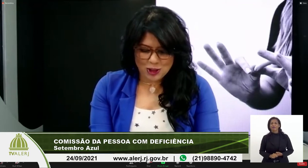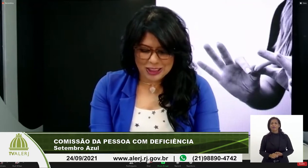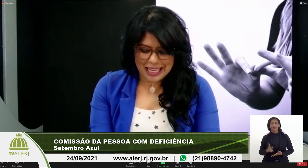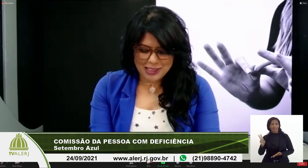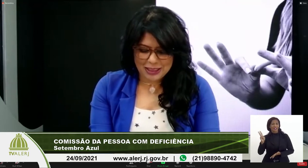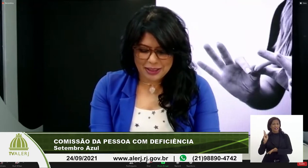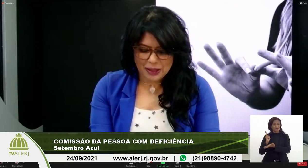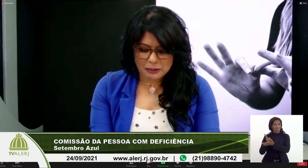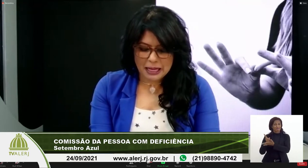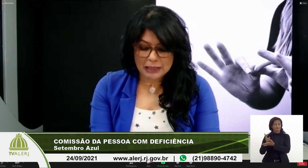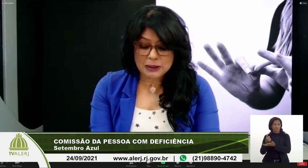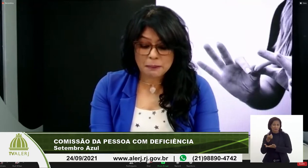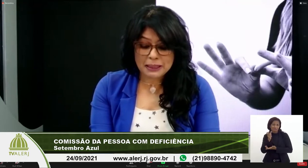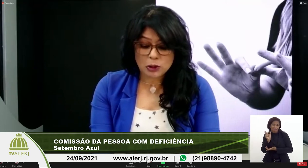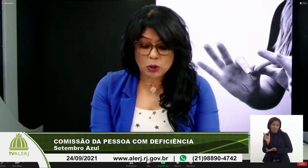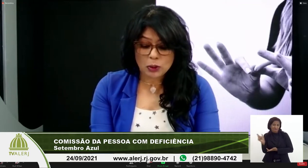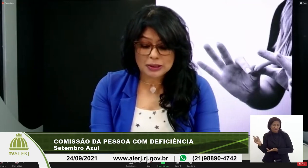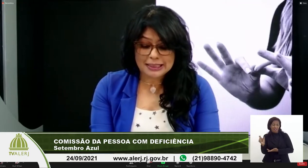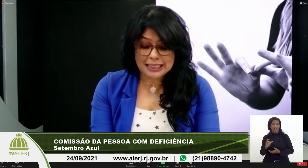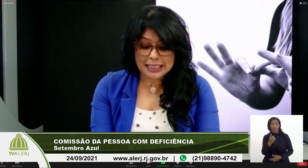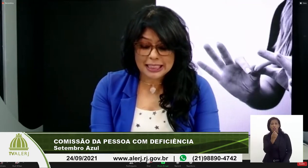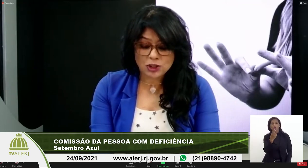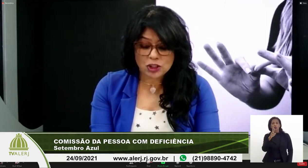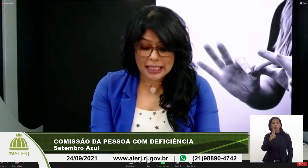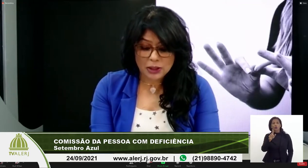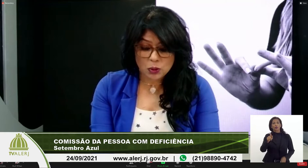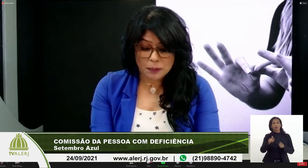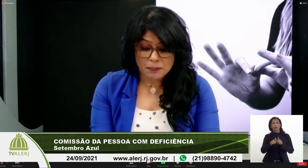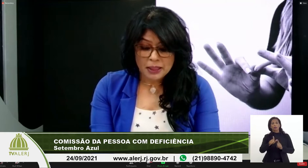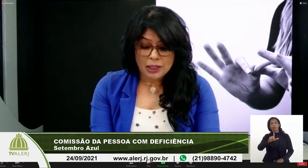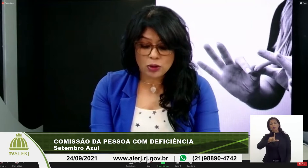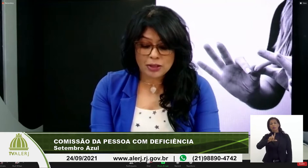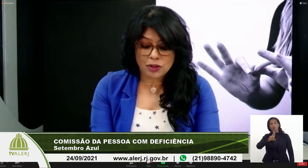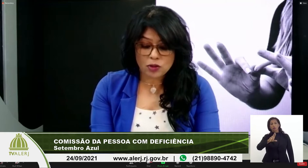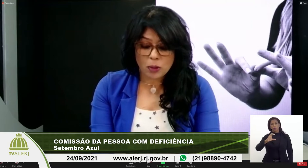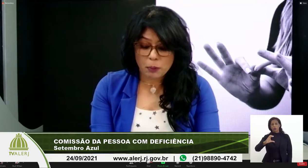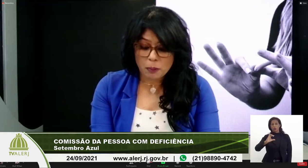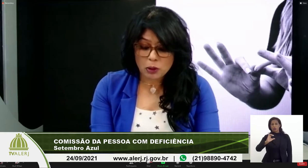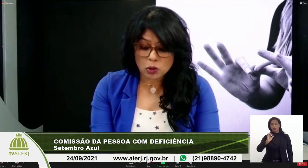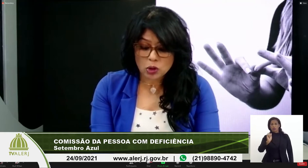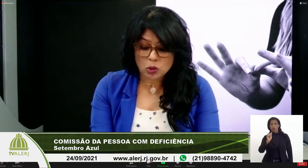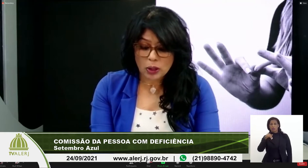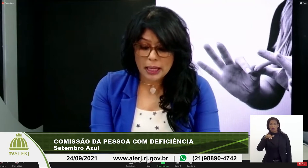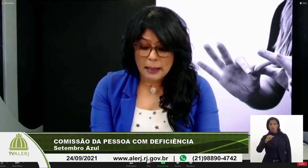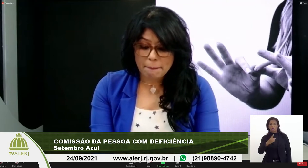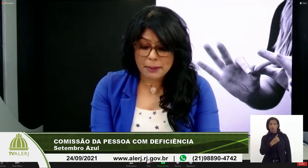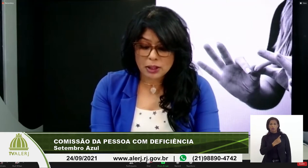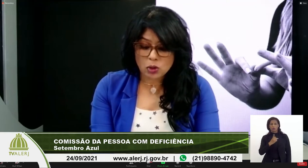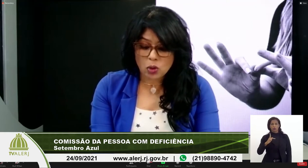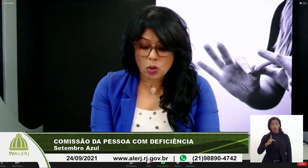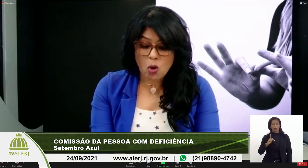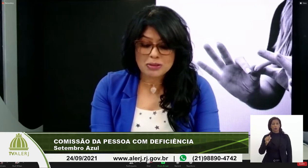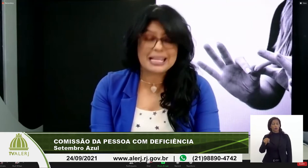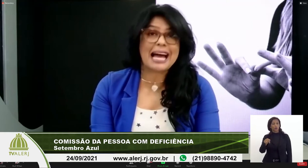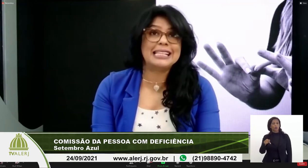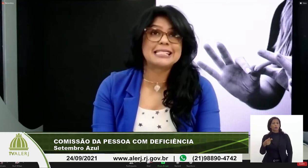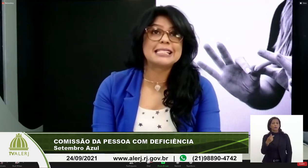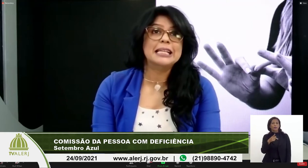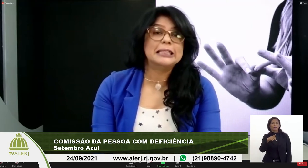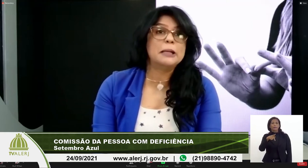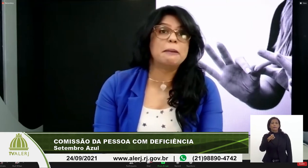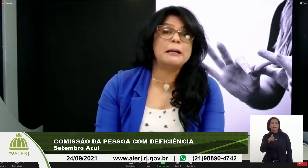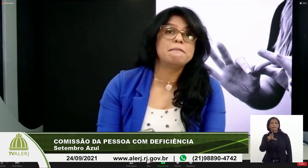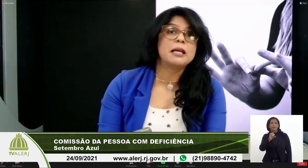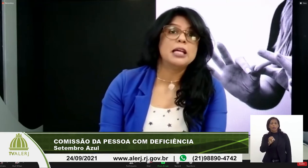vai corrigir, caso eu tenha falado errado, e também da doutora Luciana Direito e do Defensor Público, doutor Pedro Gonzalez,